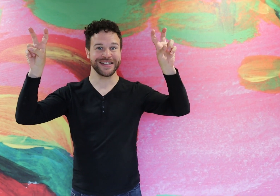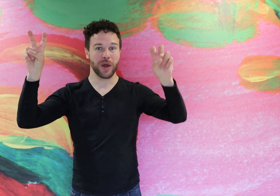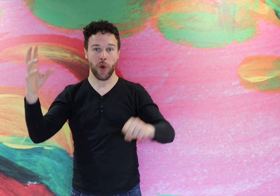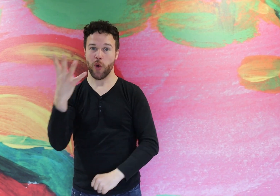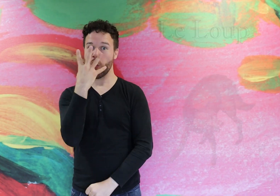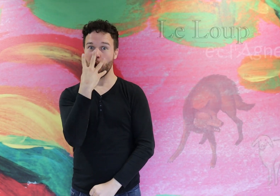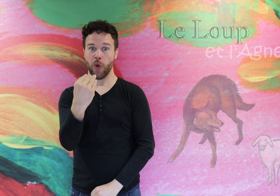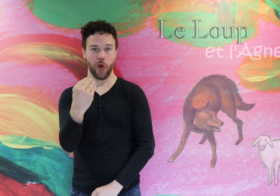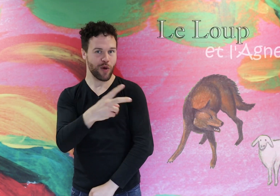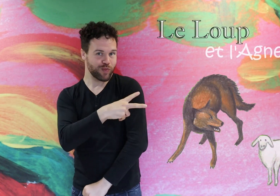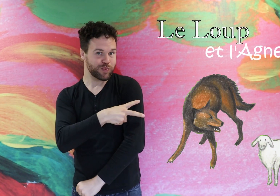Le loup et l'agneau